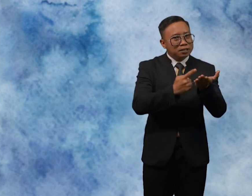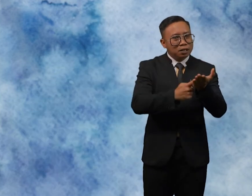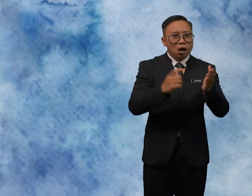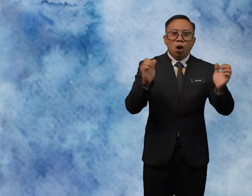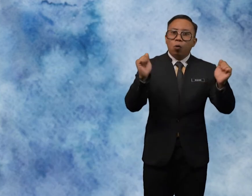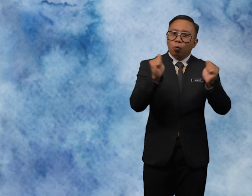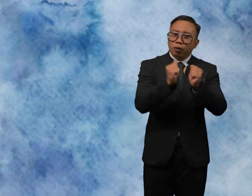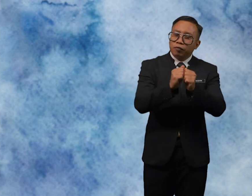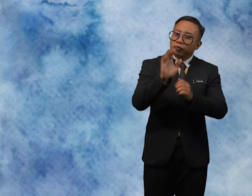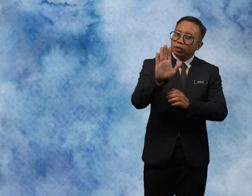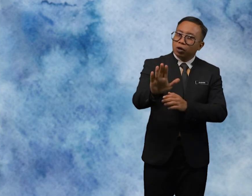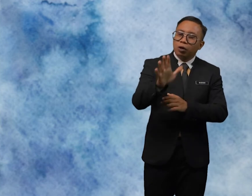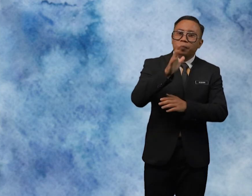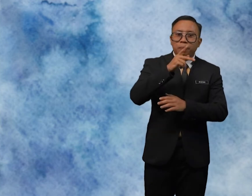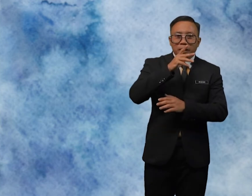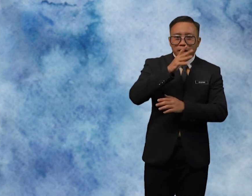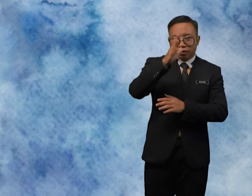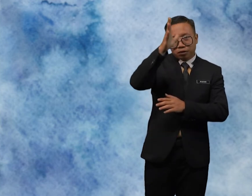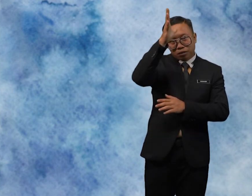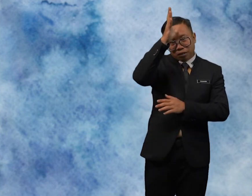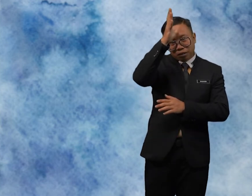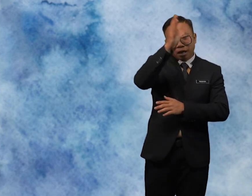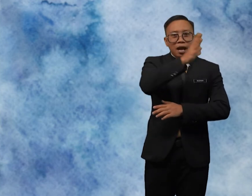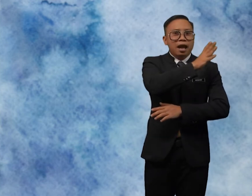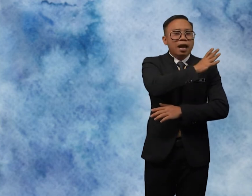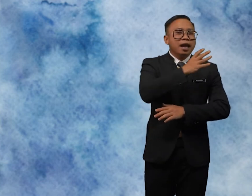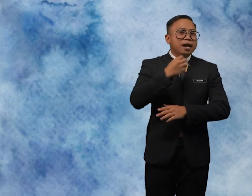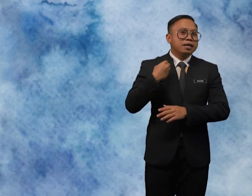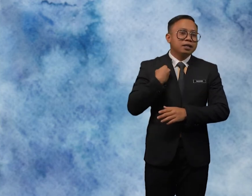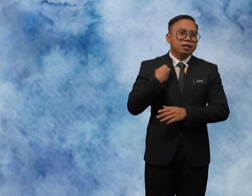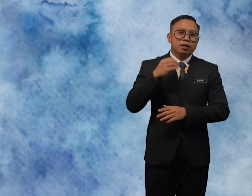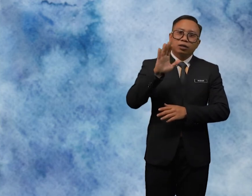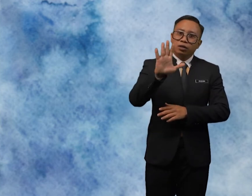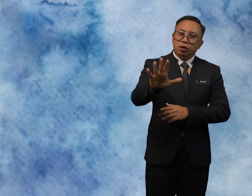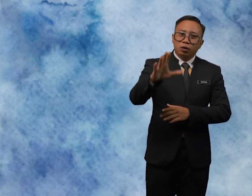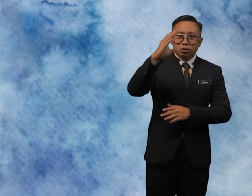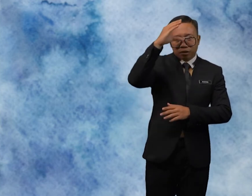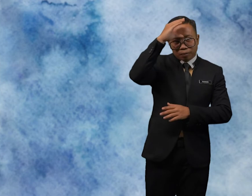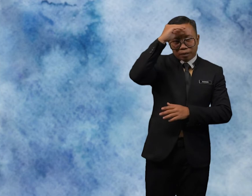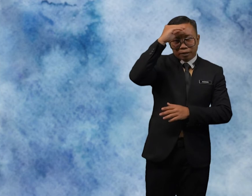dengan ibu bapa anda dan adik anda